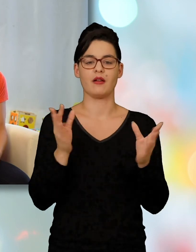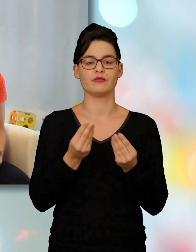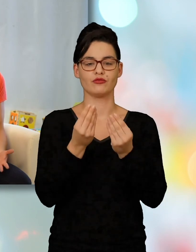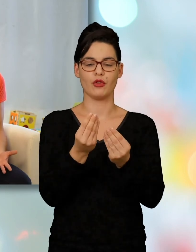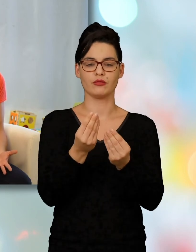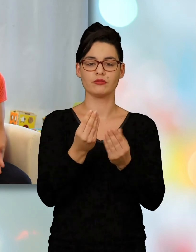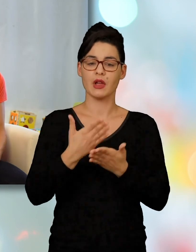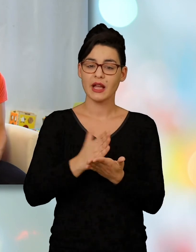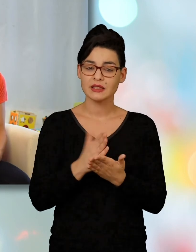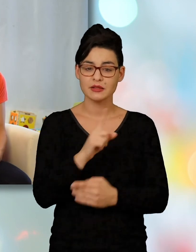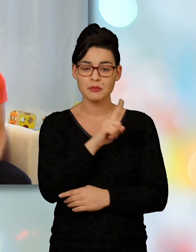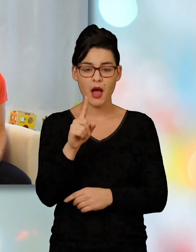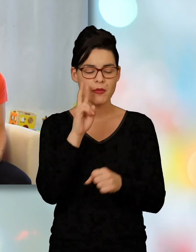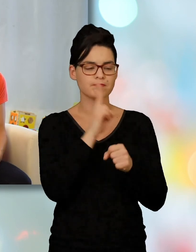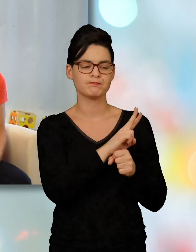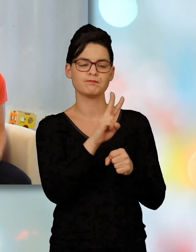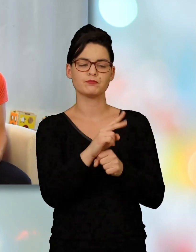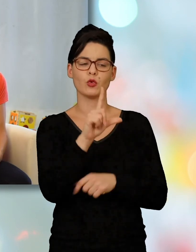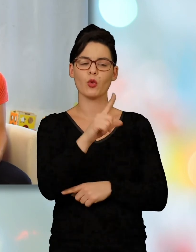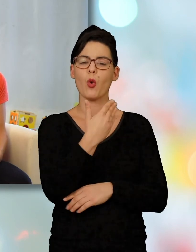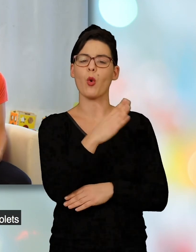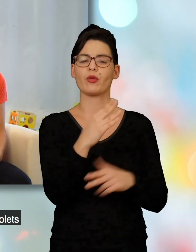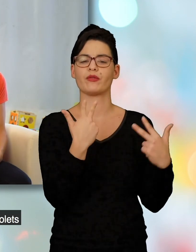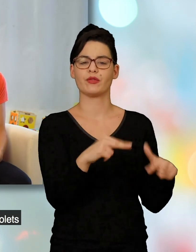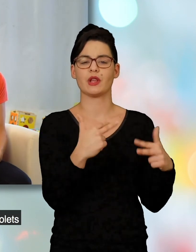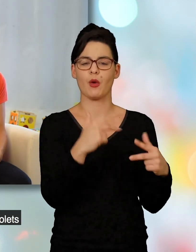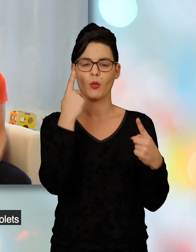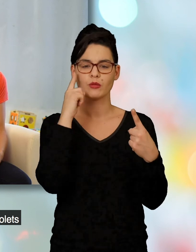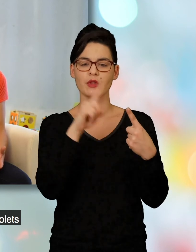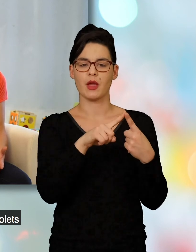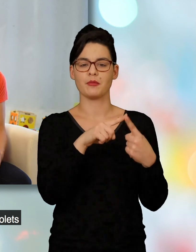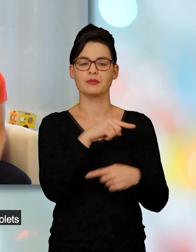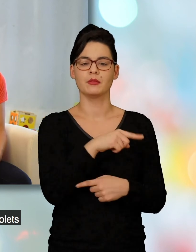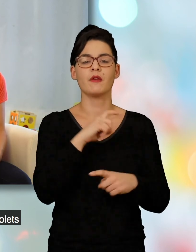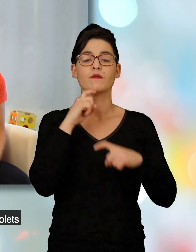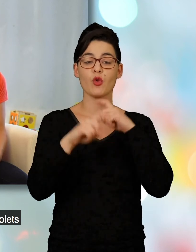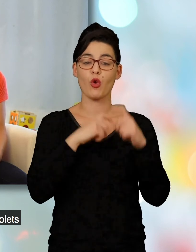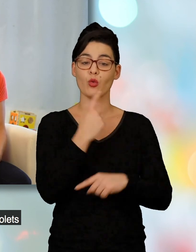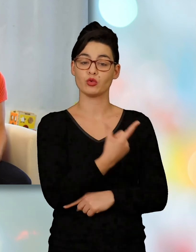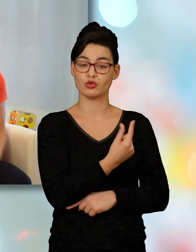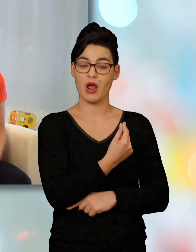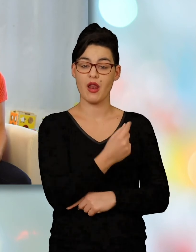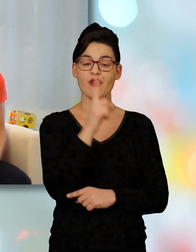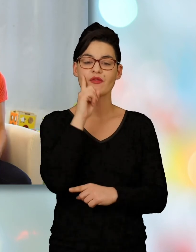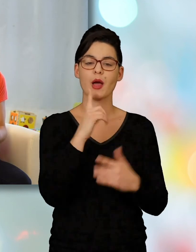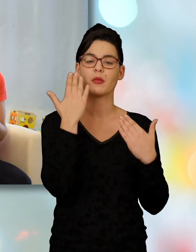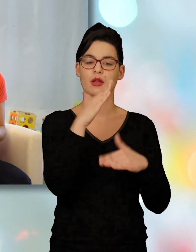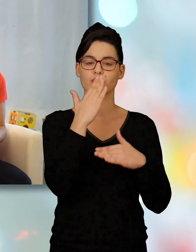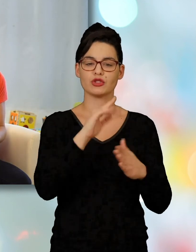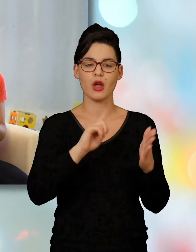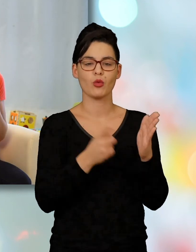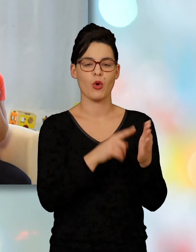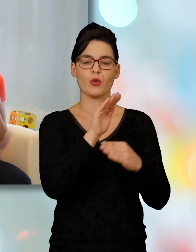Nous espérons que cette vidéo vous a été utile. N'hésitez pas à regarder les deux autres volets « Violence conjugale,